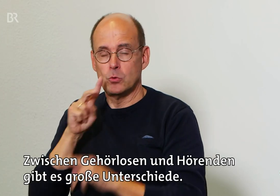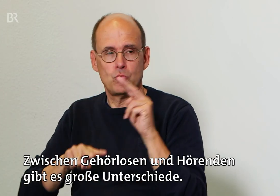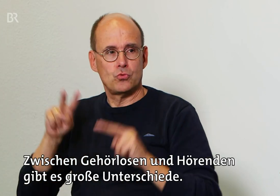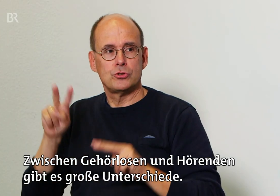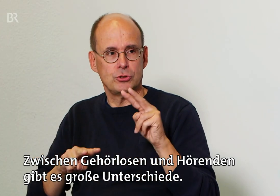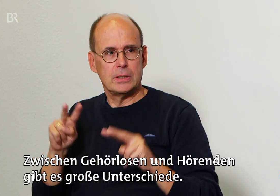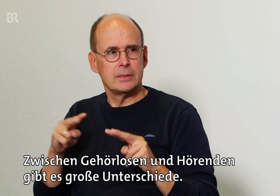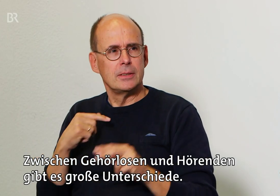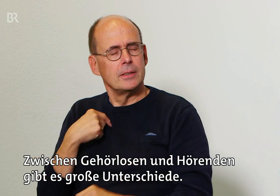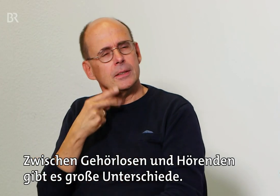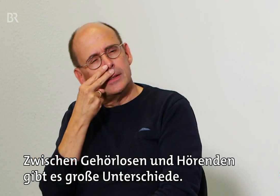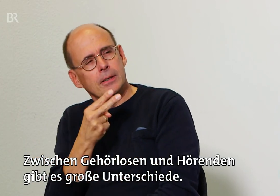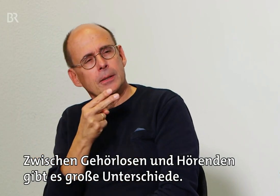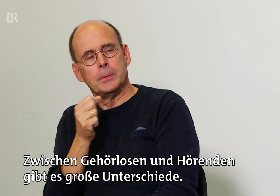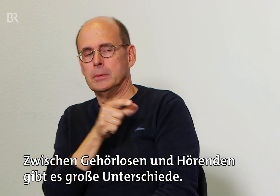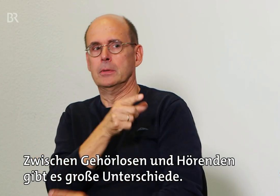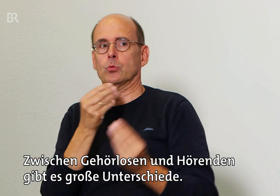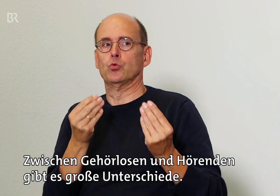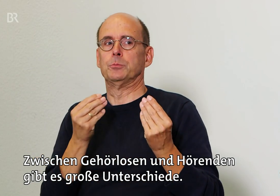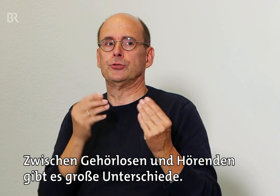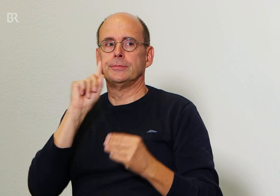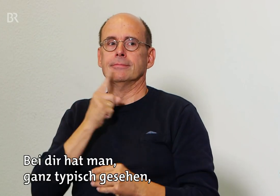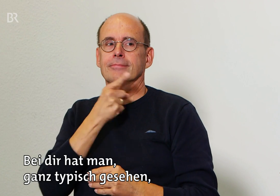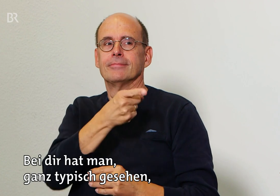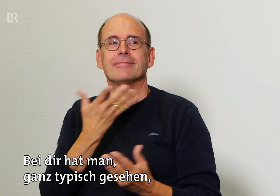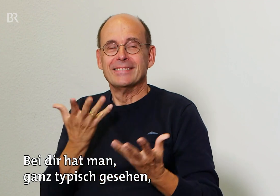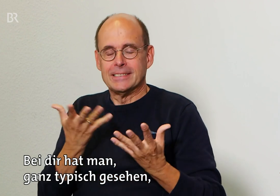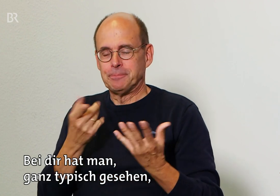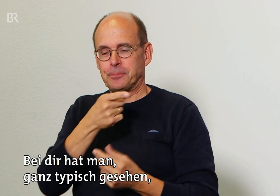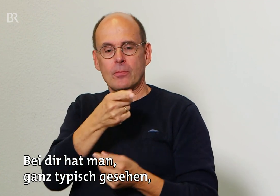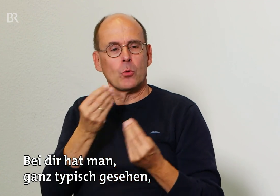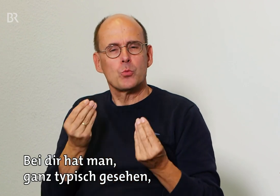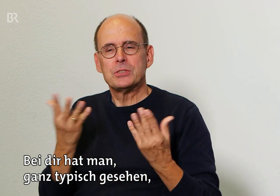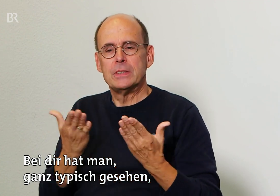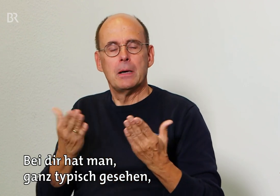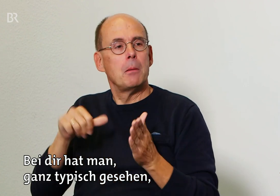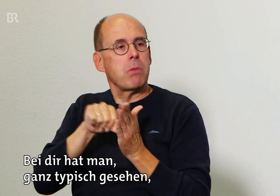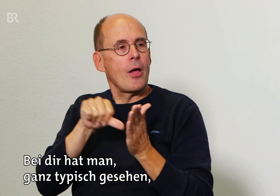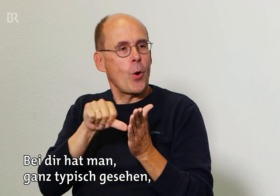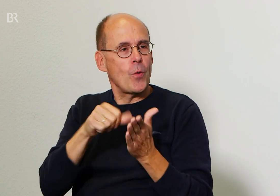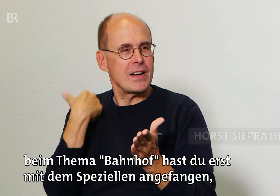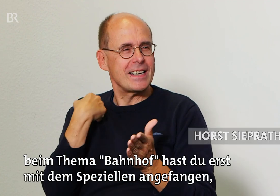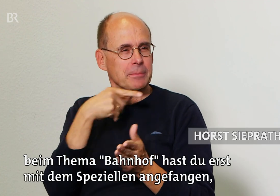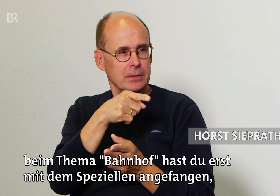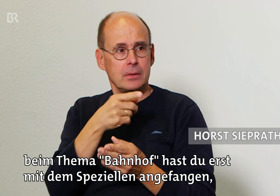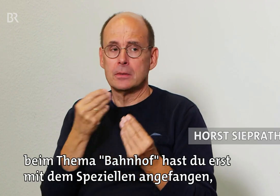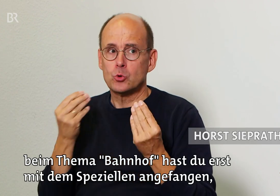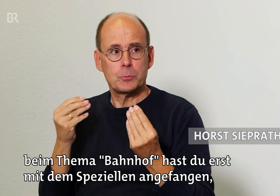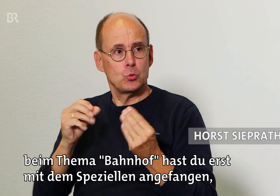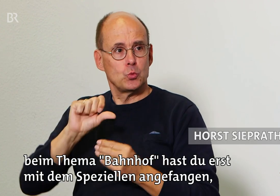Zwischen Gehörlosen und Hörenden gibt es große Unterschiede. Bei dir hat man ganz typisch gesehen, beim Thema Bahnhof